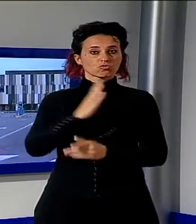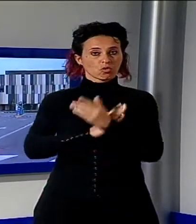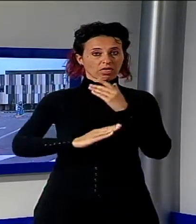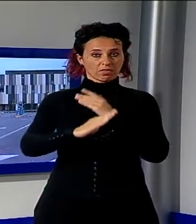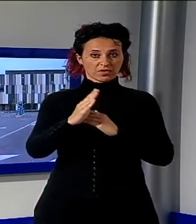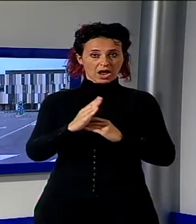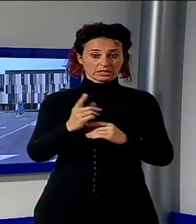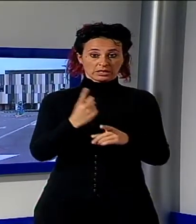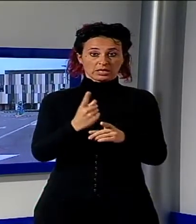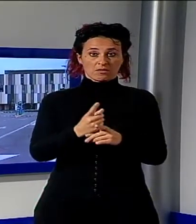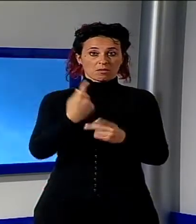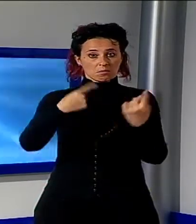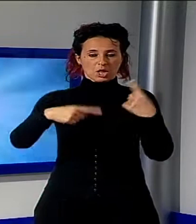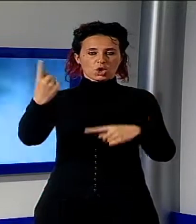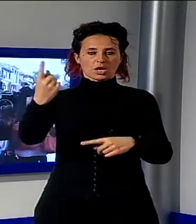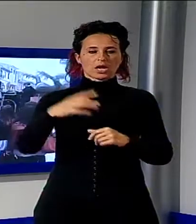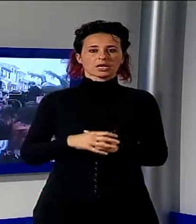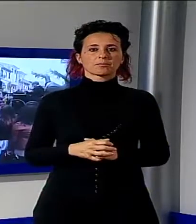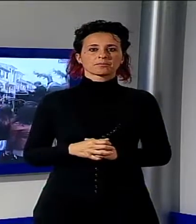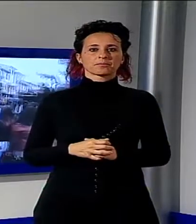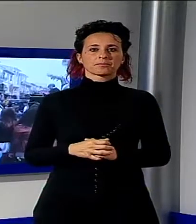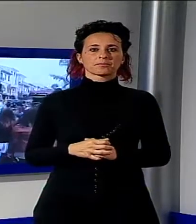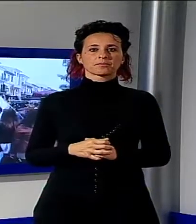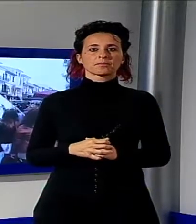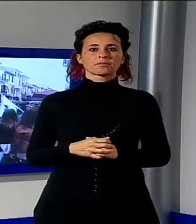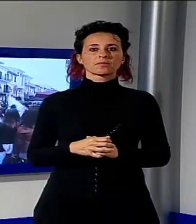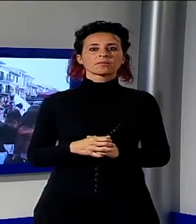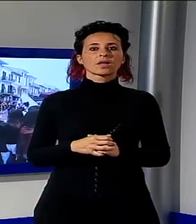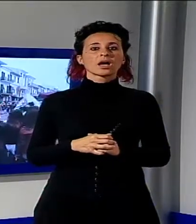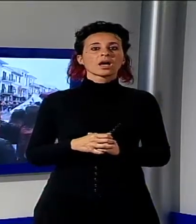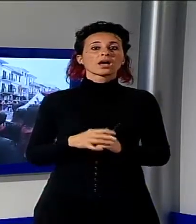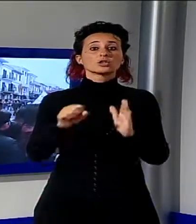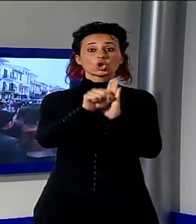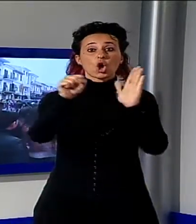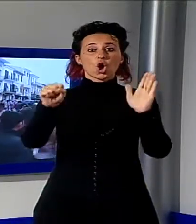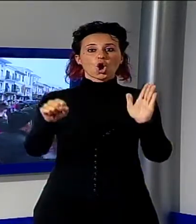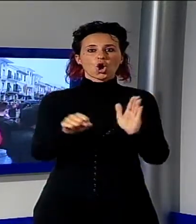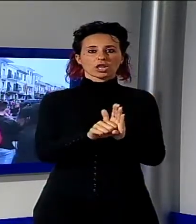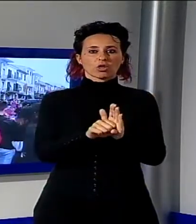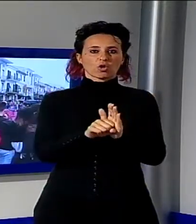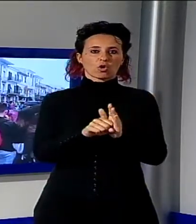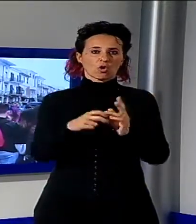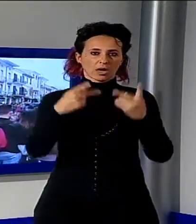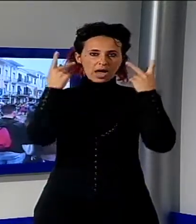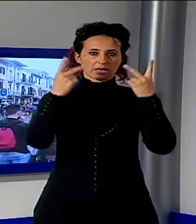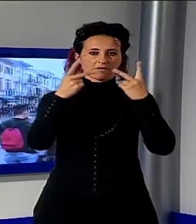giorni scorsi. Sfila la leggenda del Carnevale in Viaregia, la sfilata rievocativa